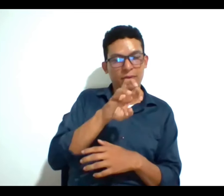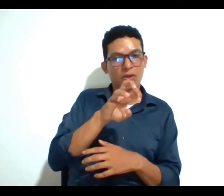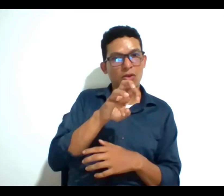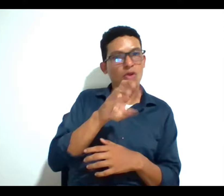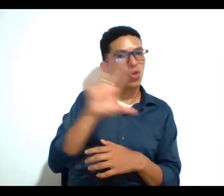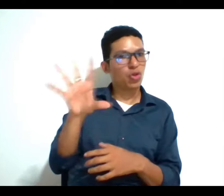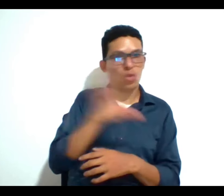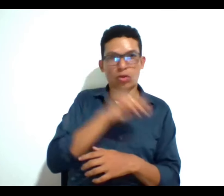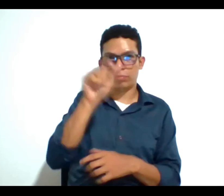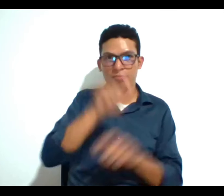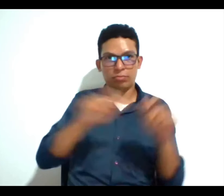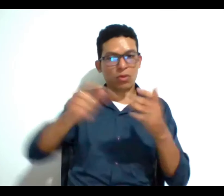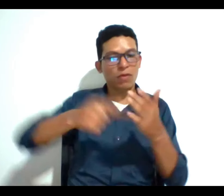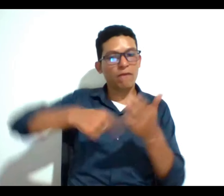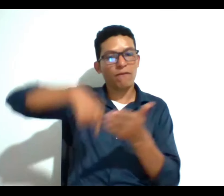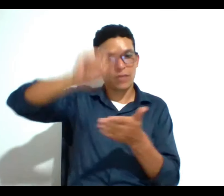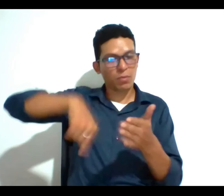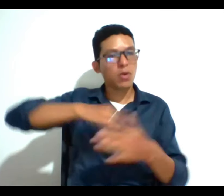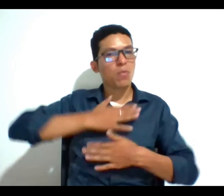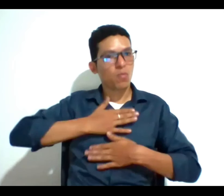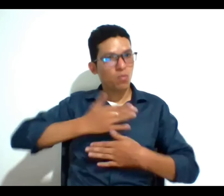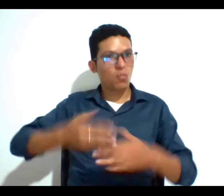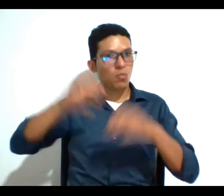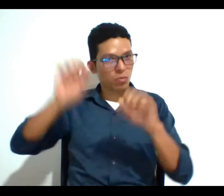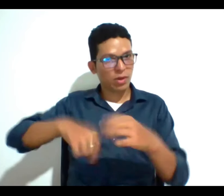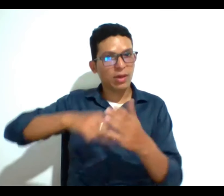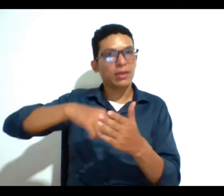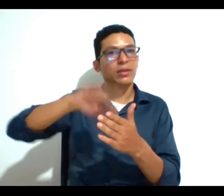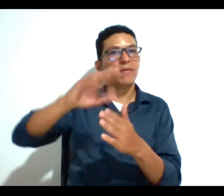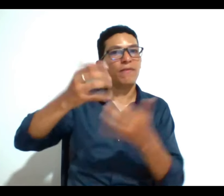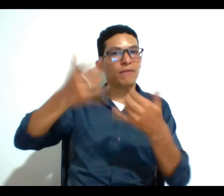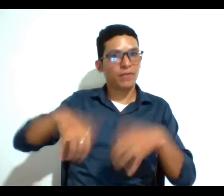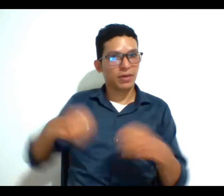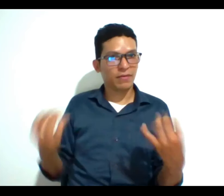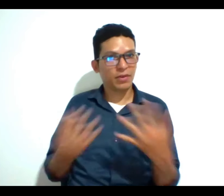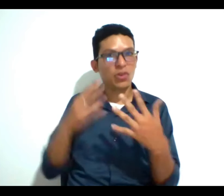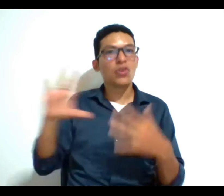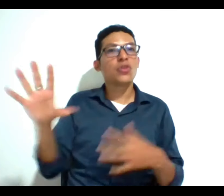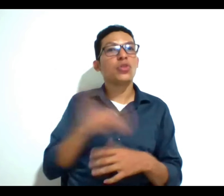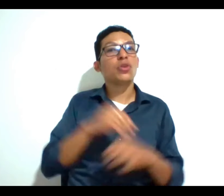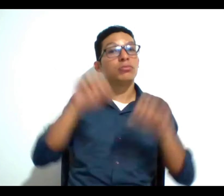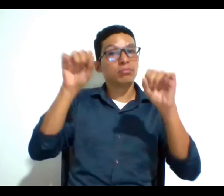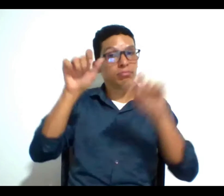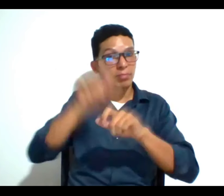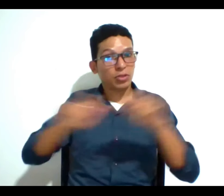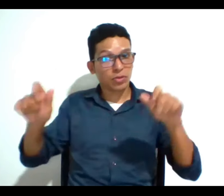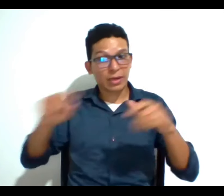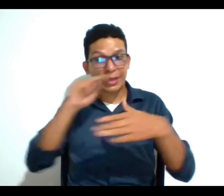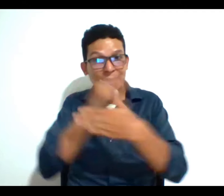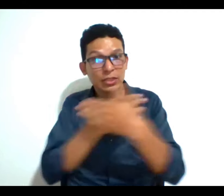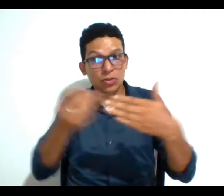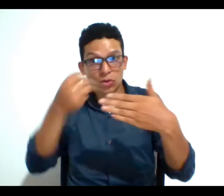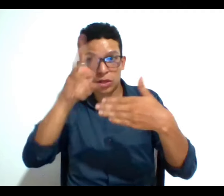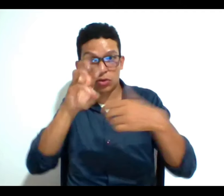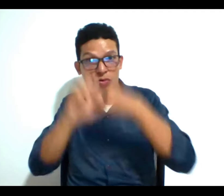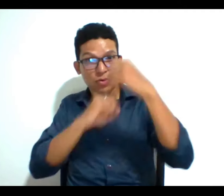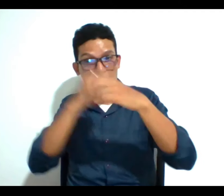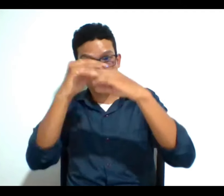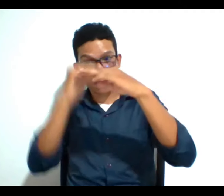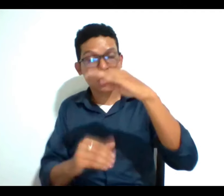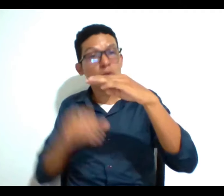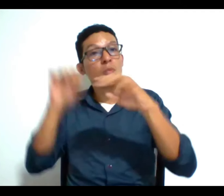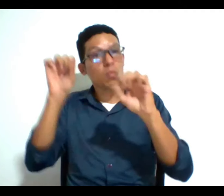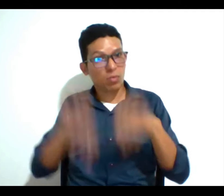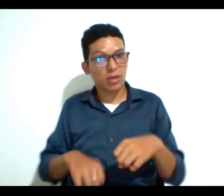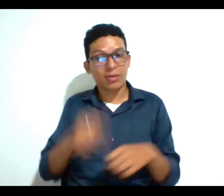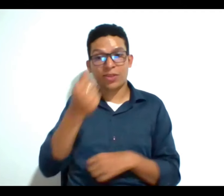personas podemos firmar documentos de voluntad anticipada para el final de la vida todas las personas incluyendo personas menores de edad desde los